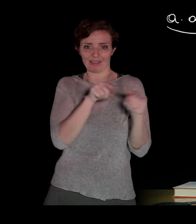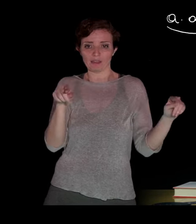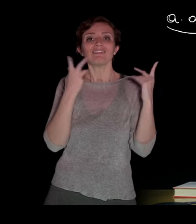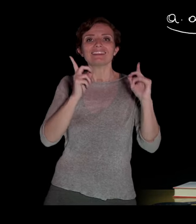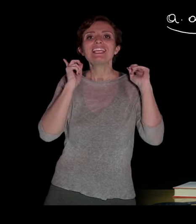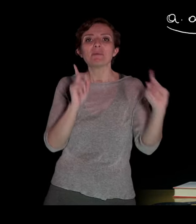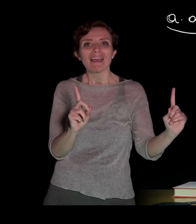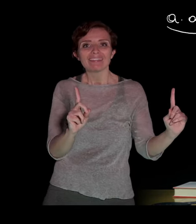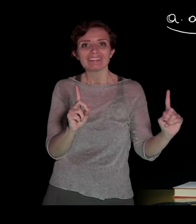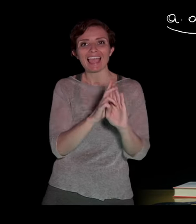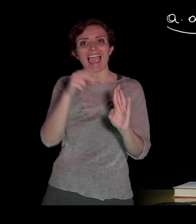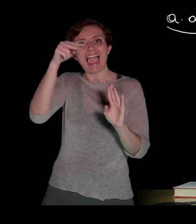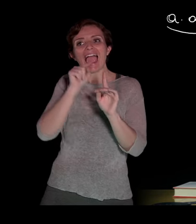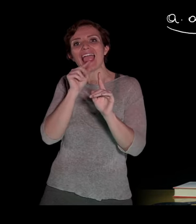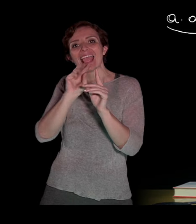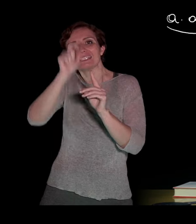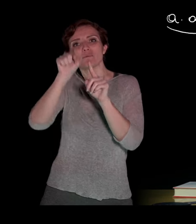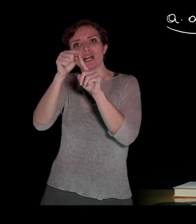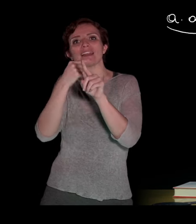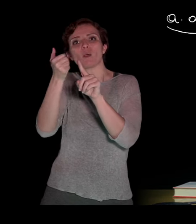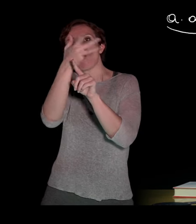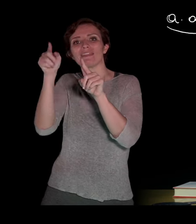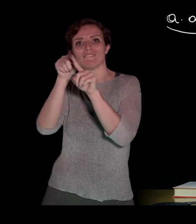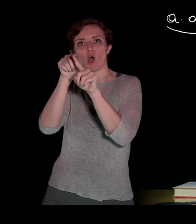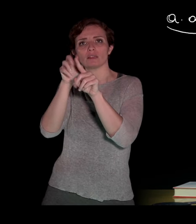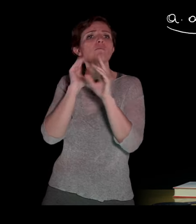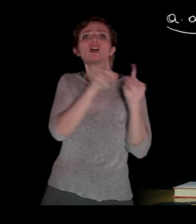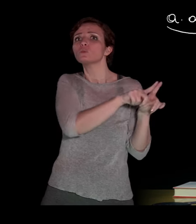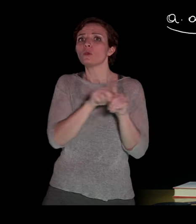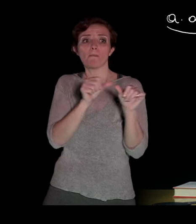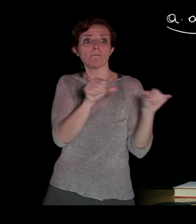indicated by the exponent, all equal to the base A.